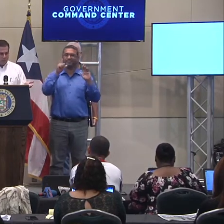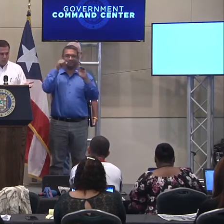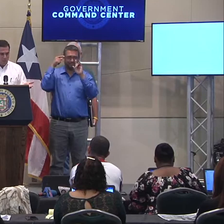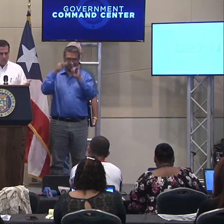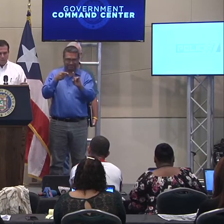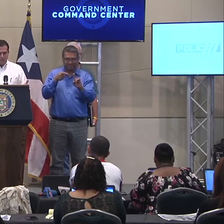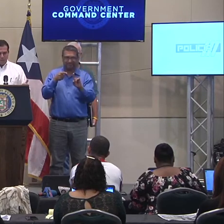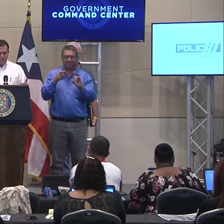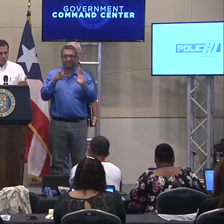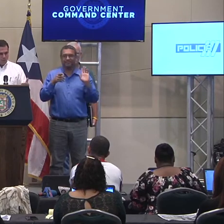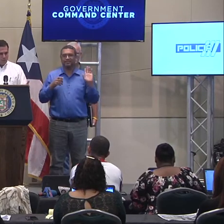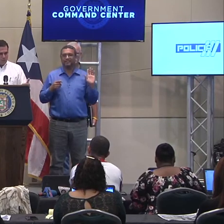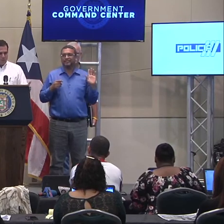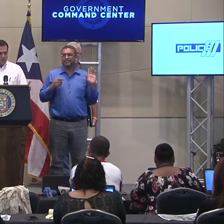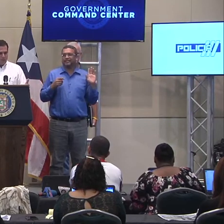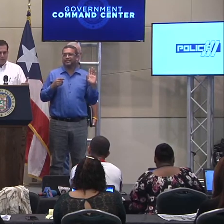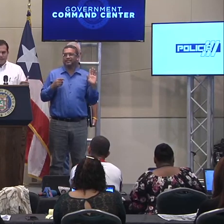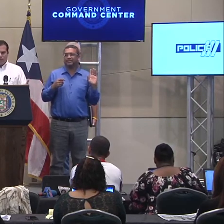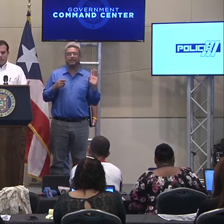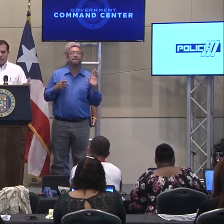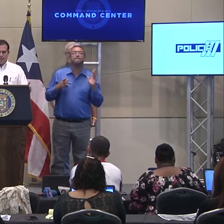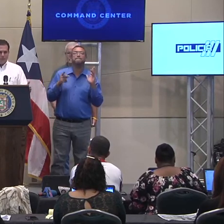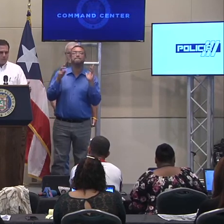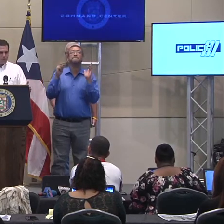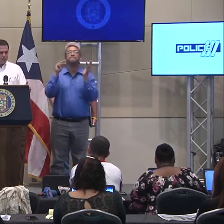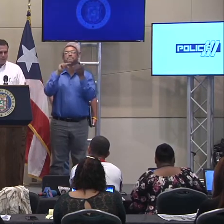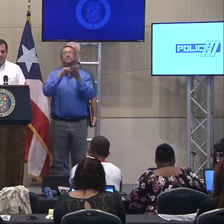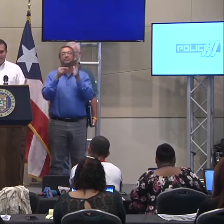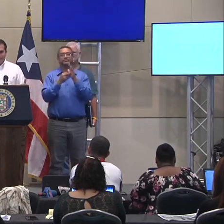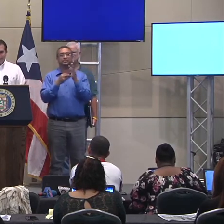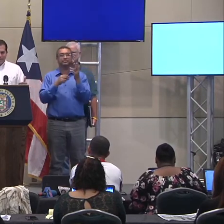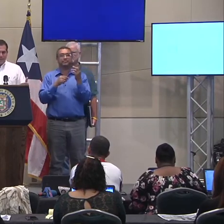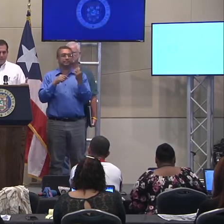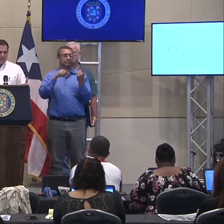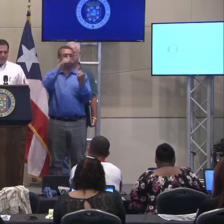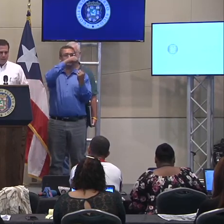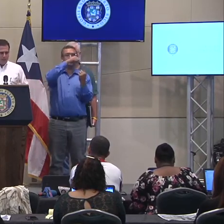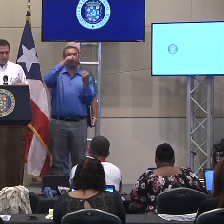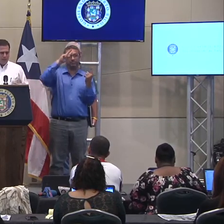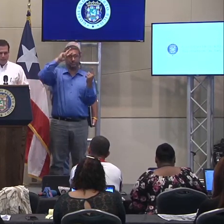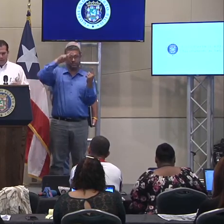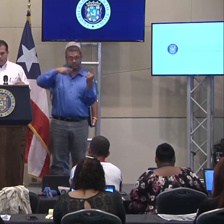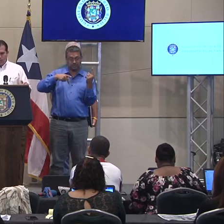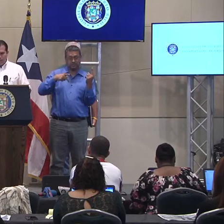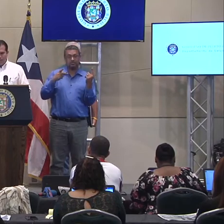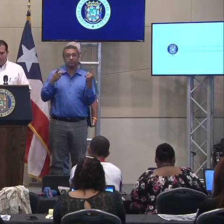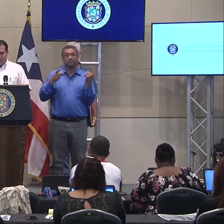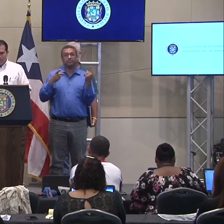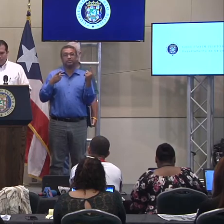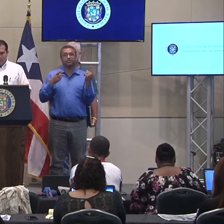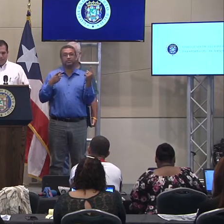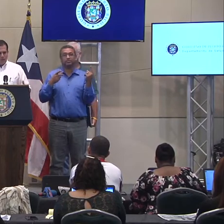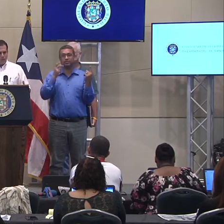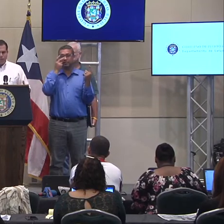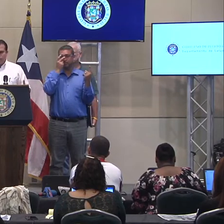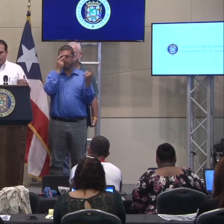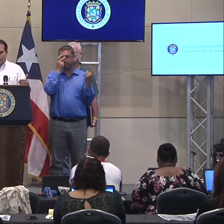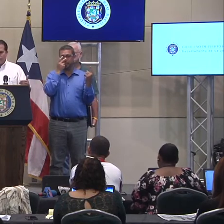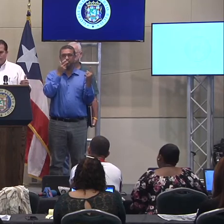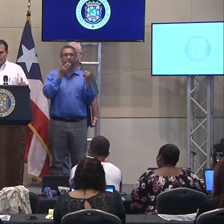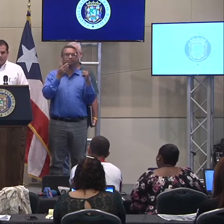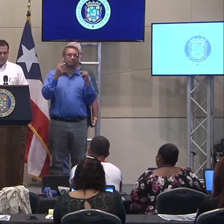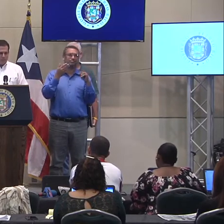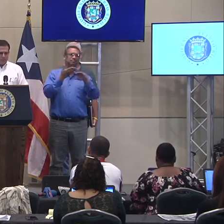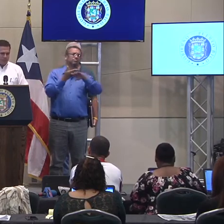es, no es correcta. Lo que sí digo es que ya con el vicepresidente había, había, ¿verdad? Una, vamos a decir un